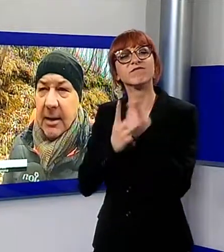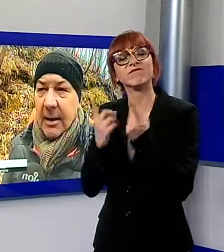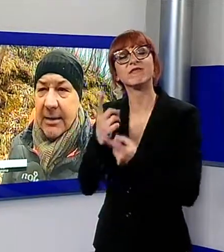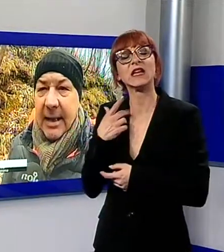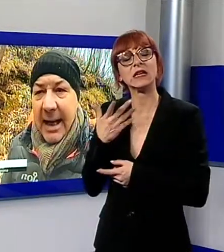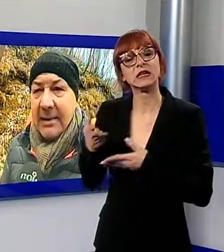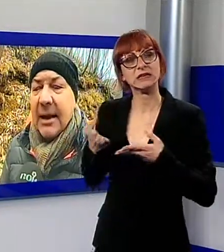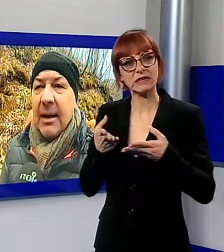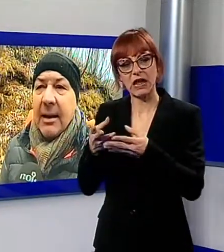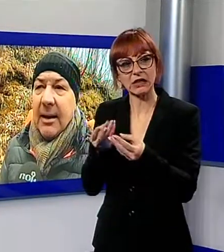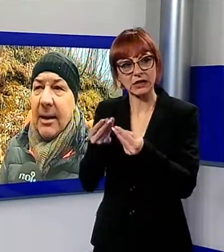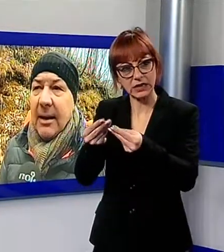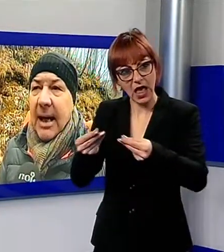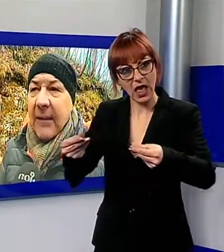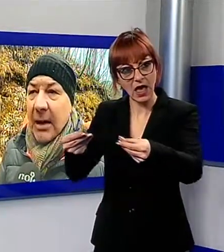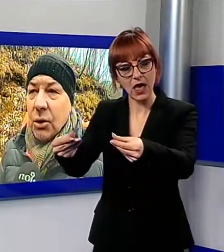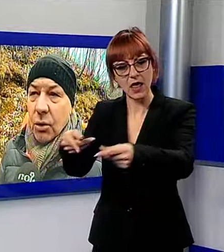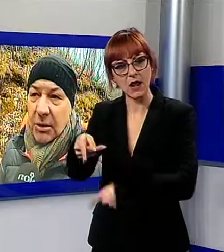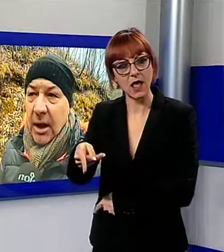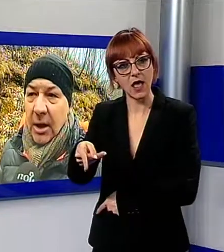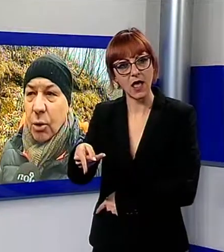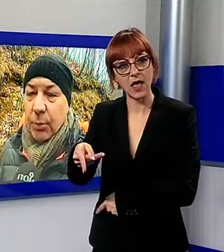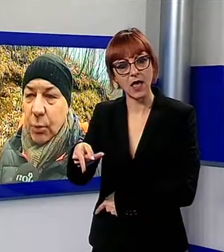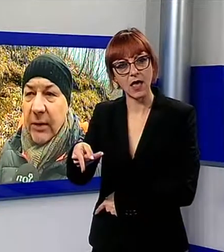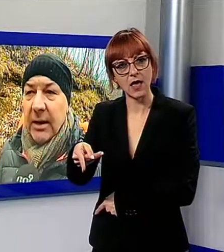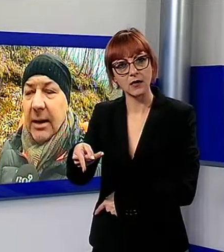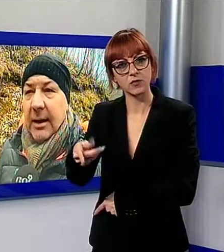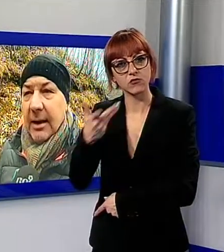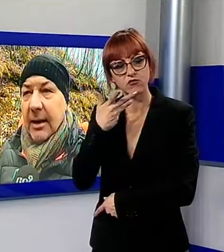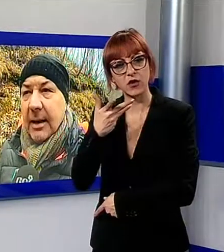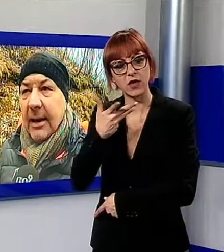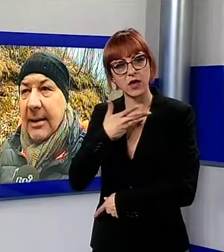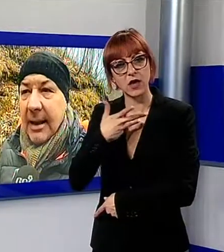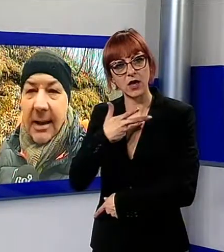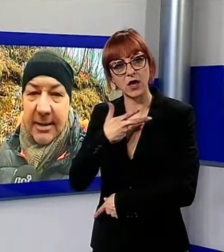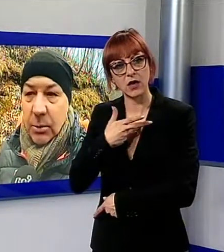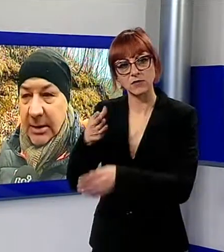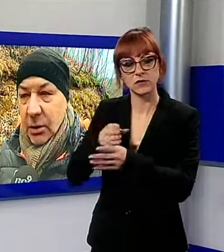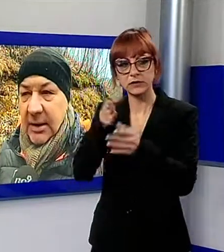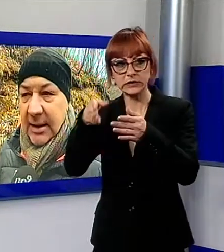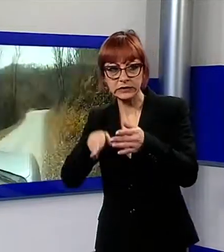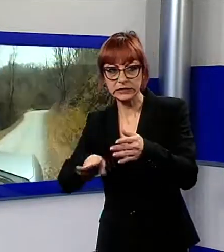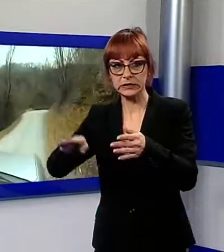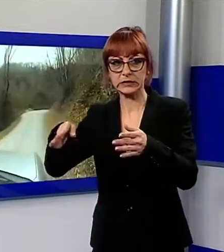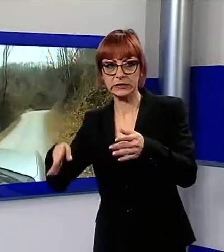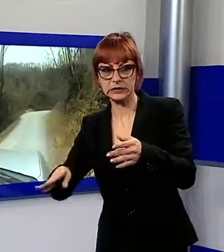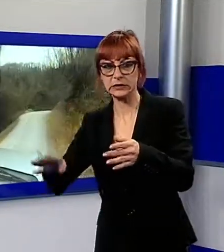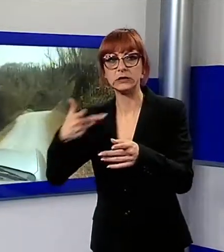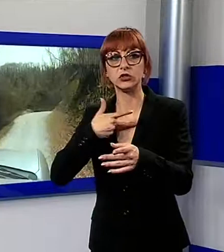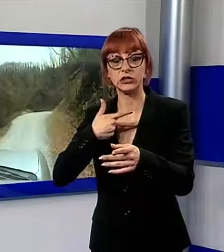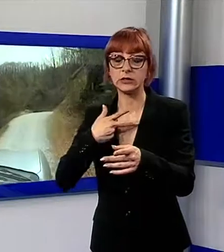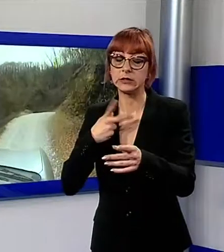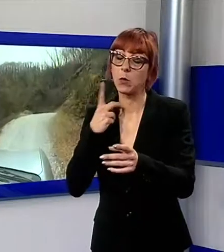sterrata, avendo dei compluvi e delle situazioni di criticità,